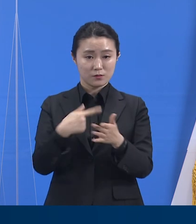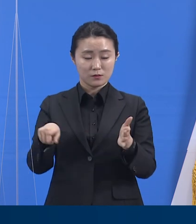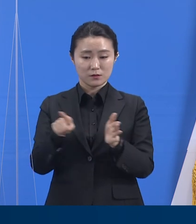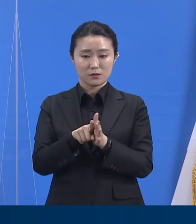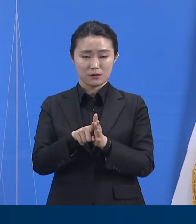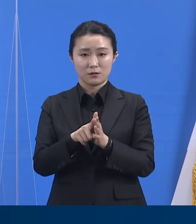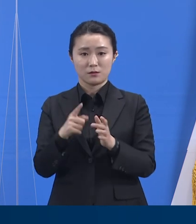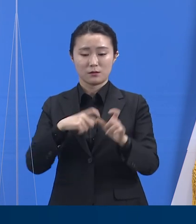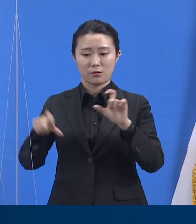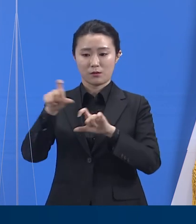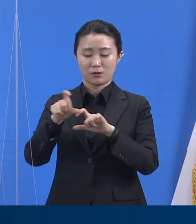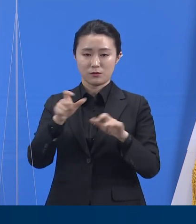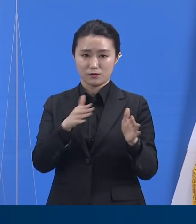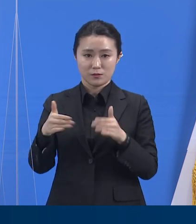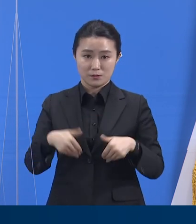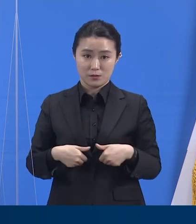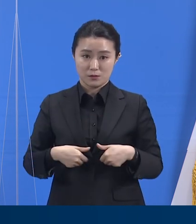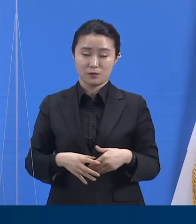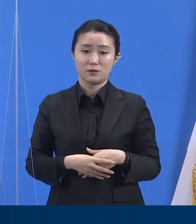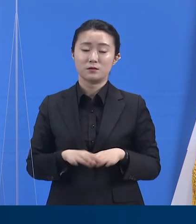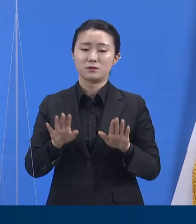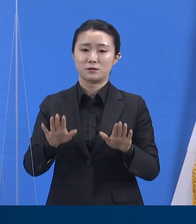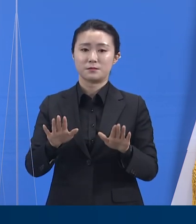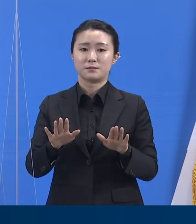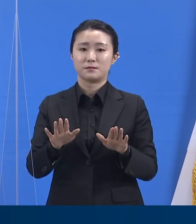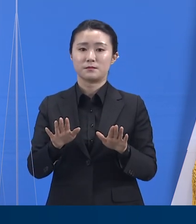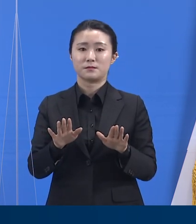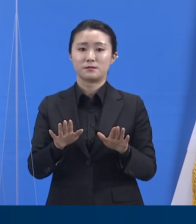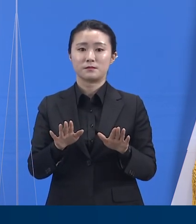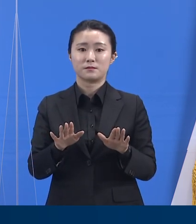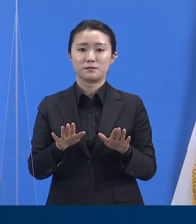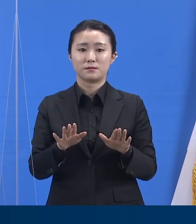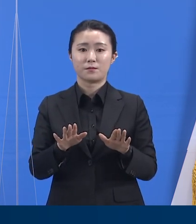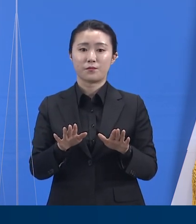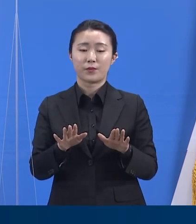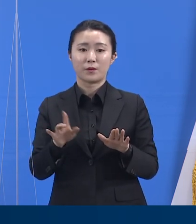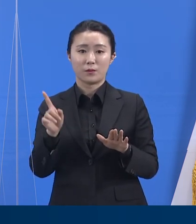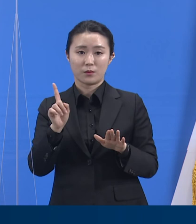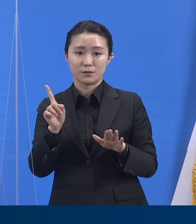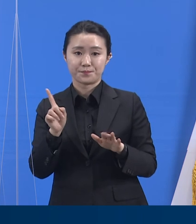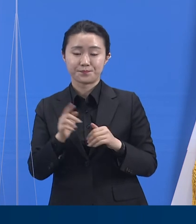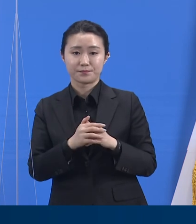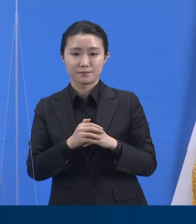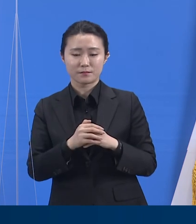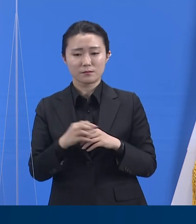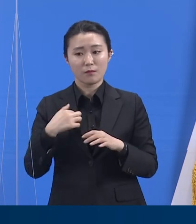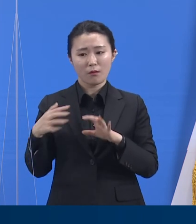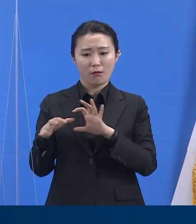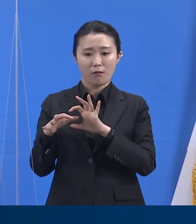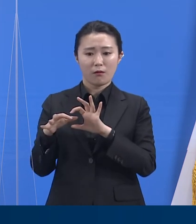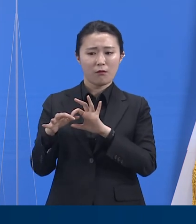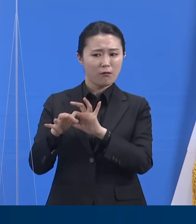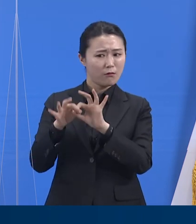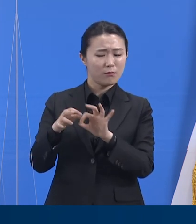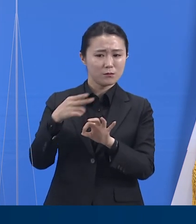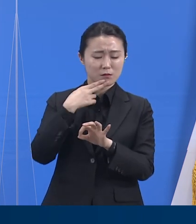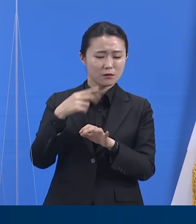있습니다. 내가 알고 있는 어떤 역학적 고리가 없다 하여 안심할 수는 없습니다.